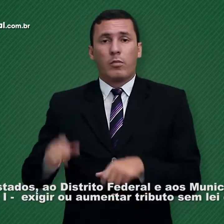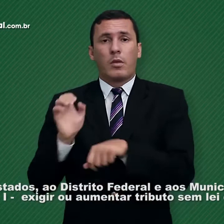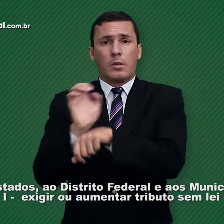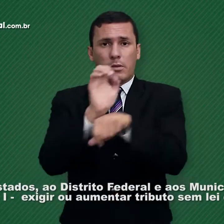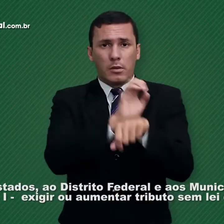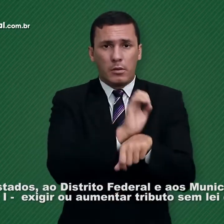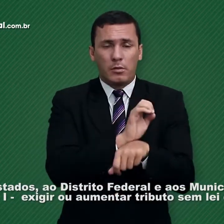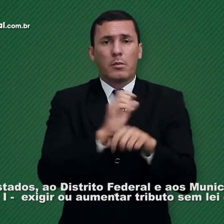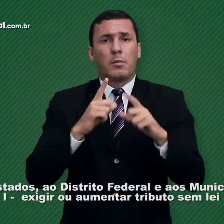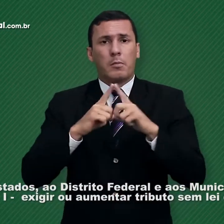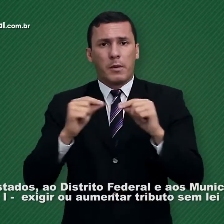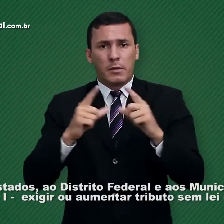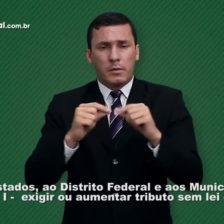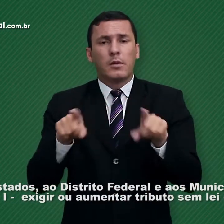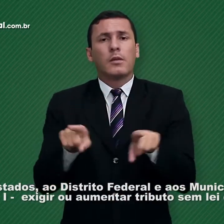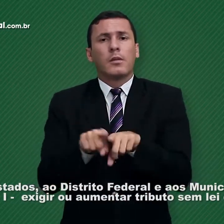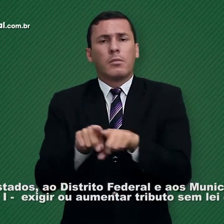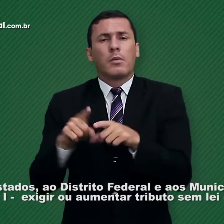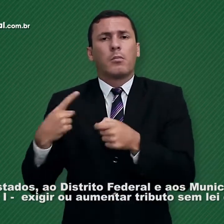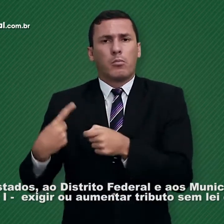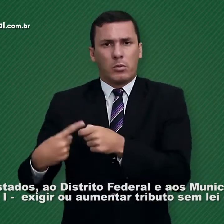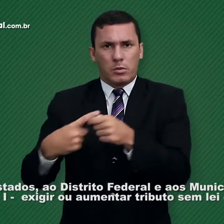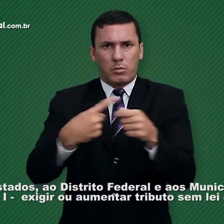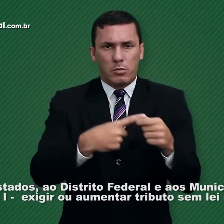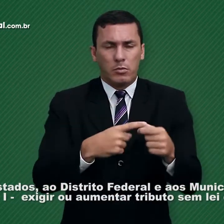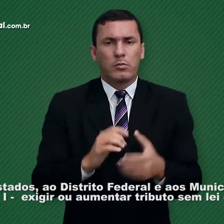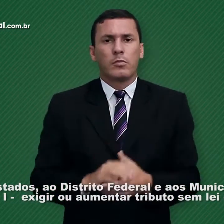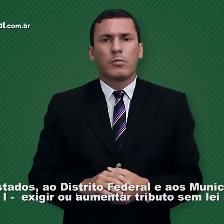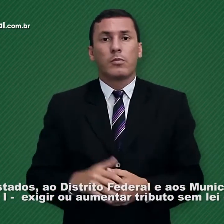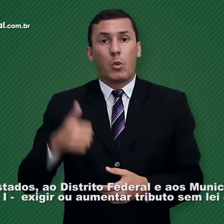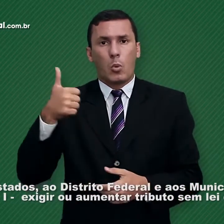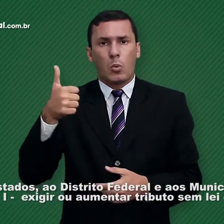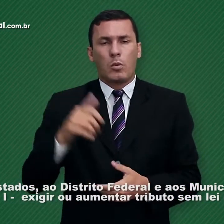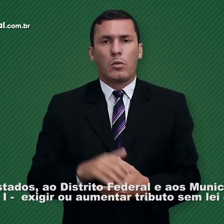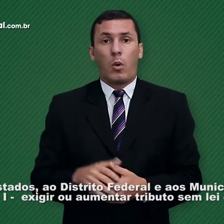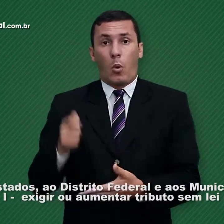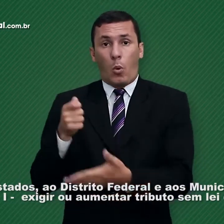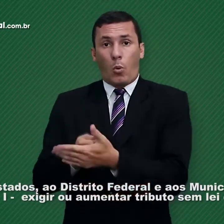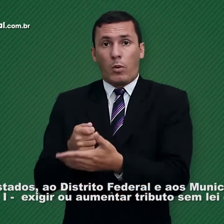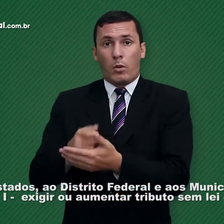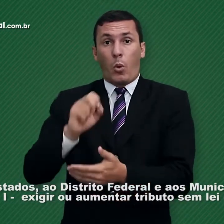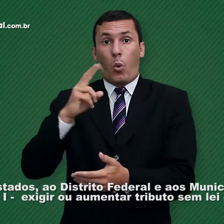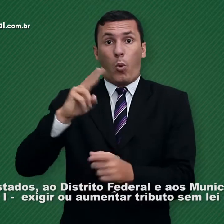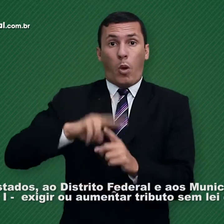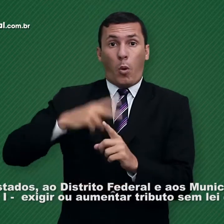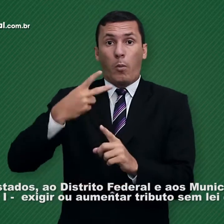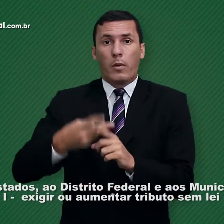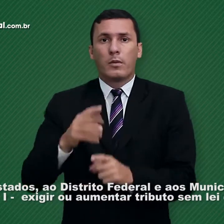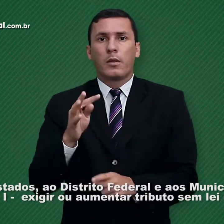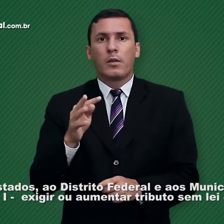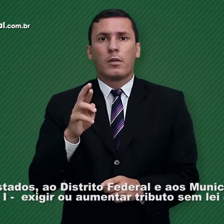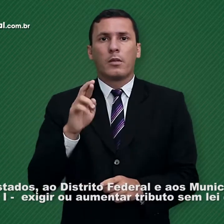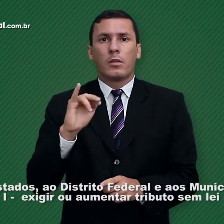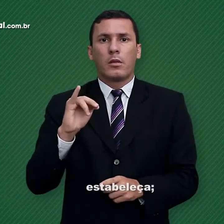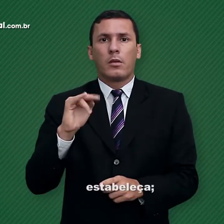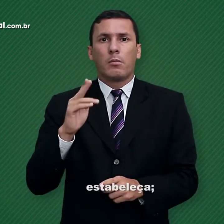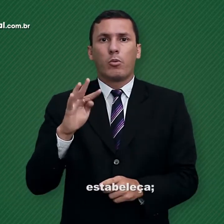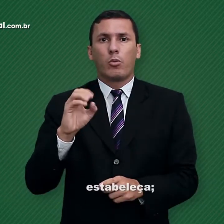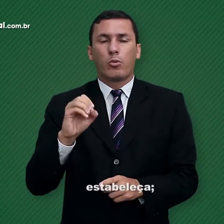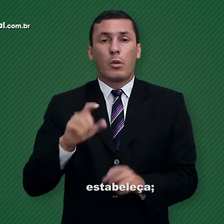ao Distrito Federal e aos Municípios 1. Exigir ou aumentar tributos sem lei que o estabeleça